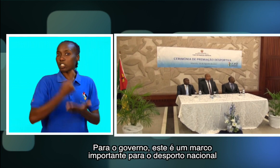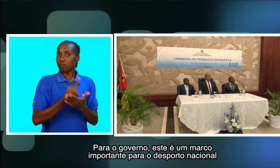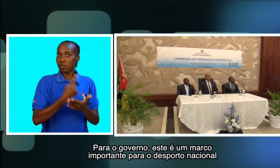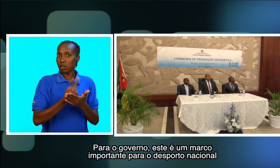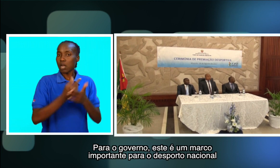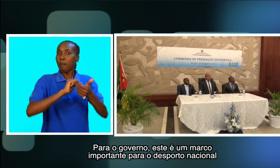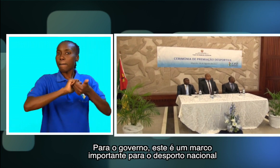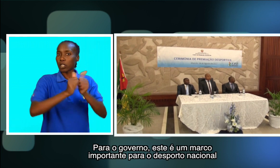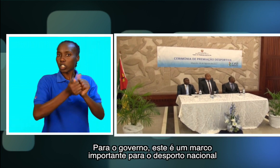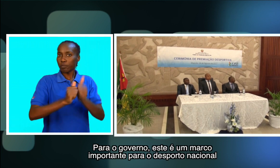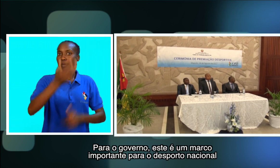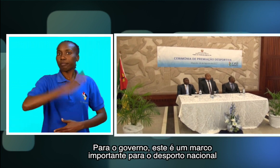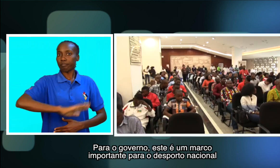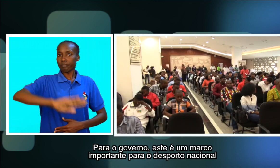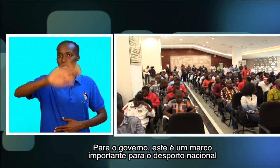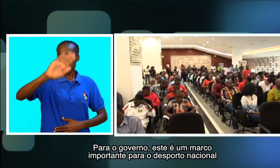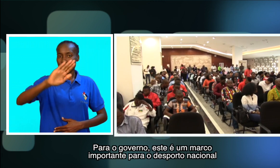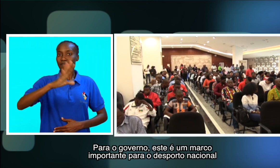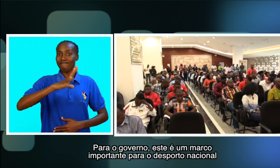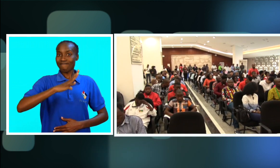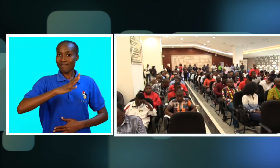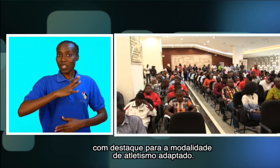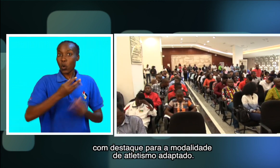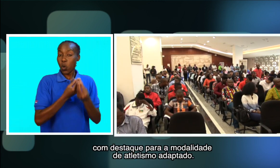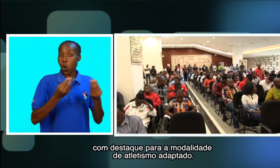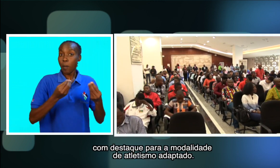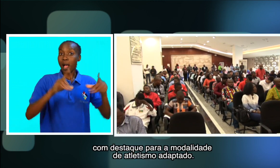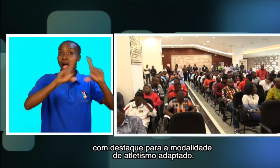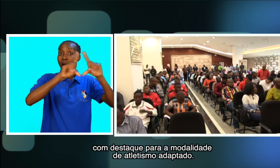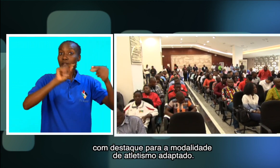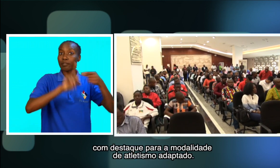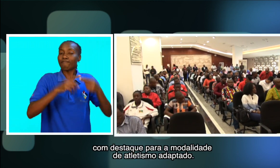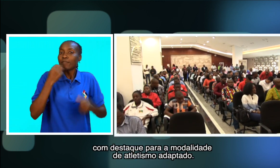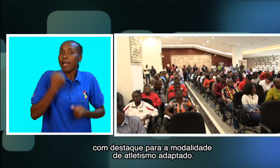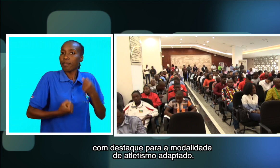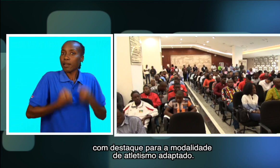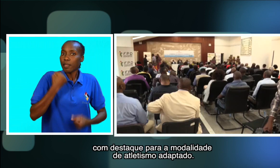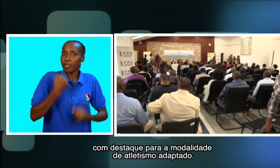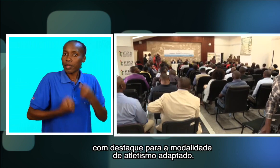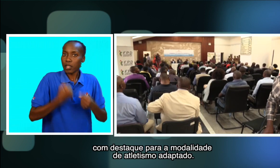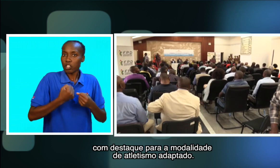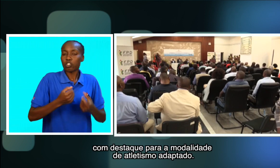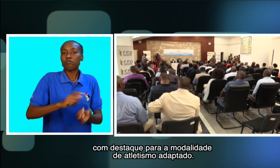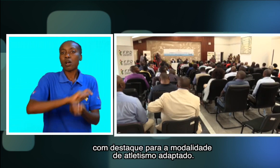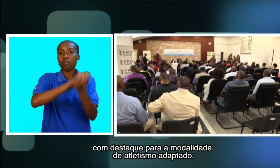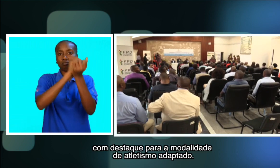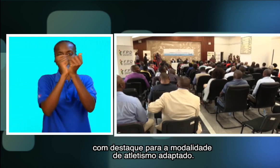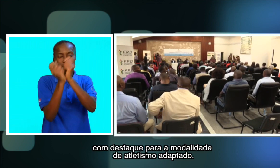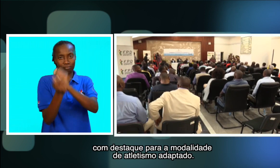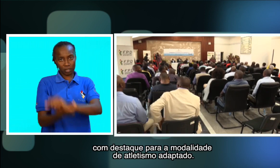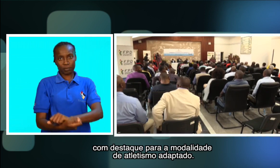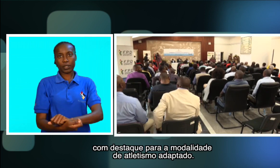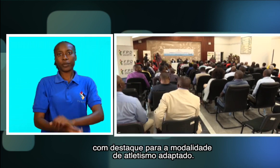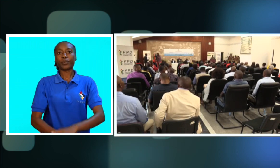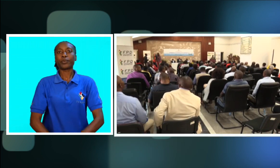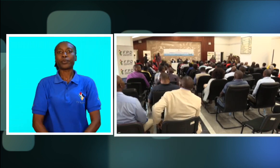importante para o desporto nacional com destaque para a modalidade do atletismo adaptado.